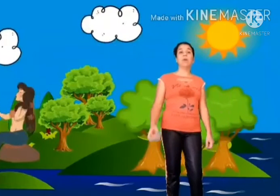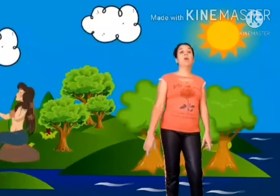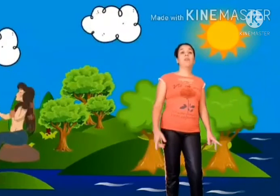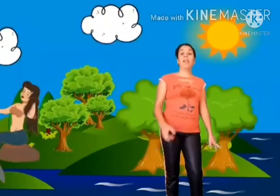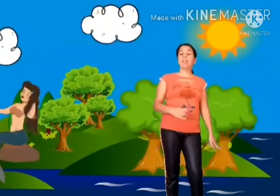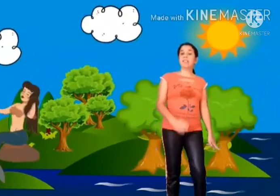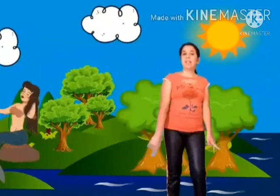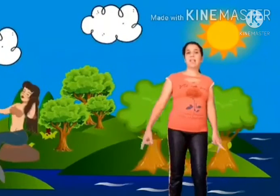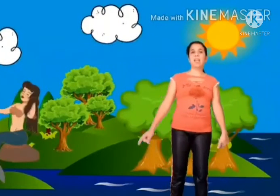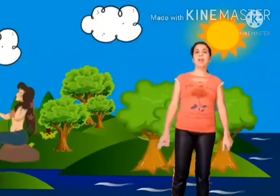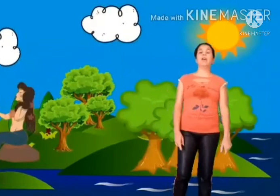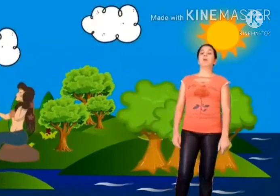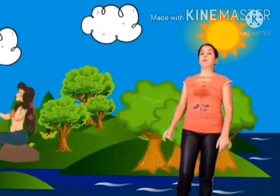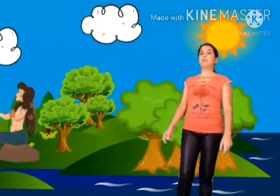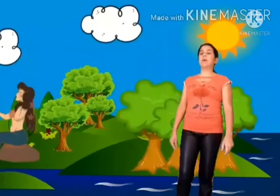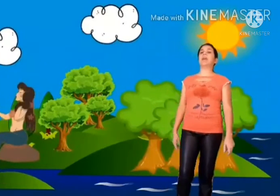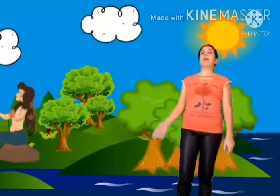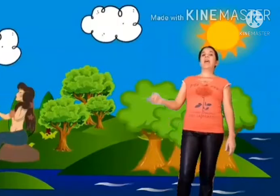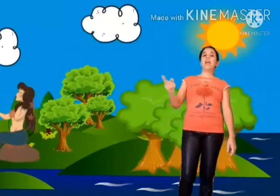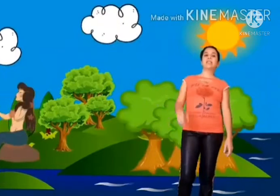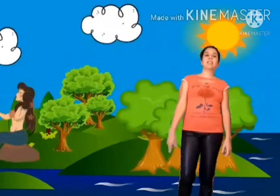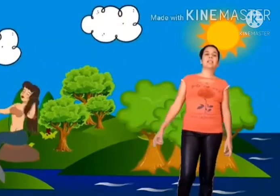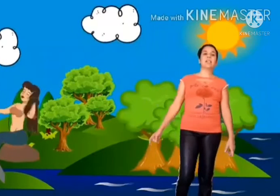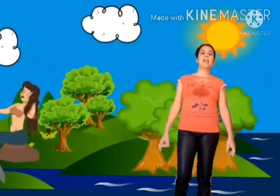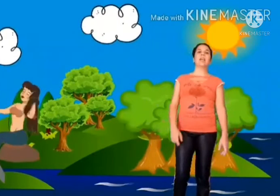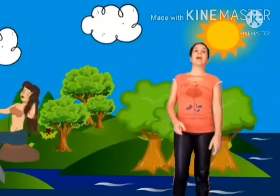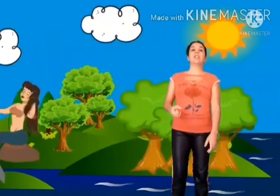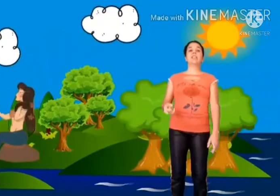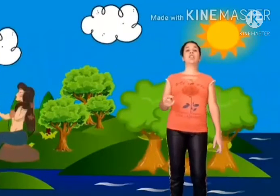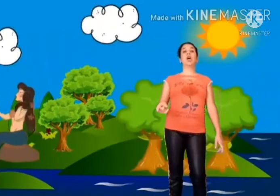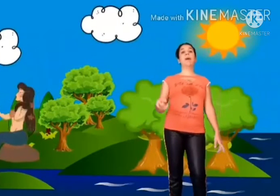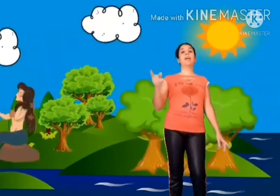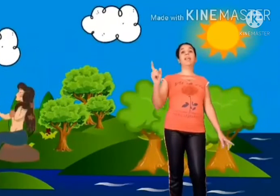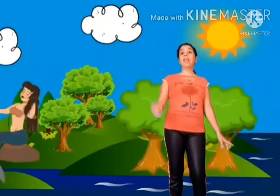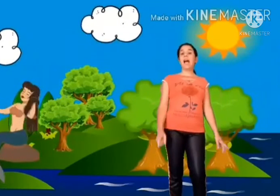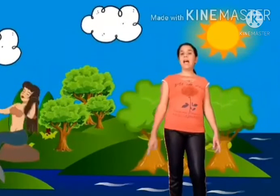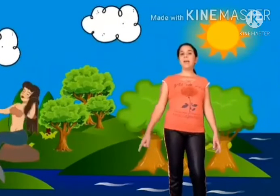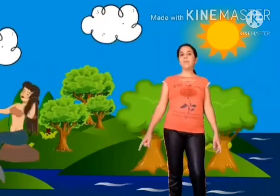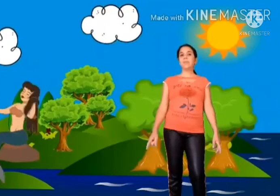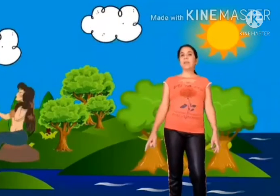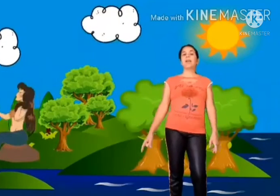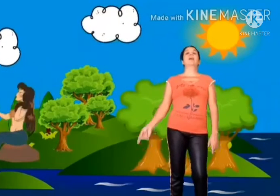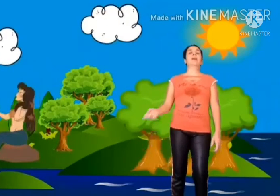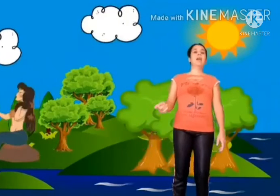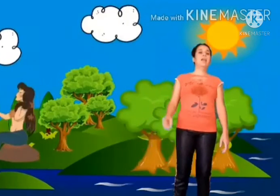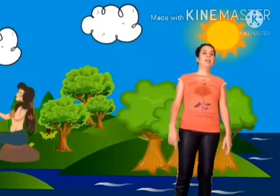falar em sereia? Pois bem, essa sereia se chama Iara. E a lenda